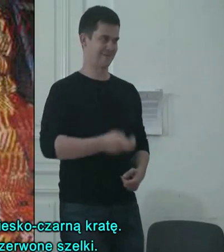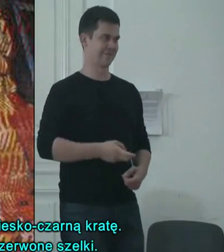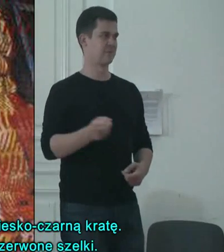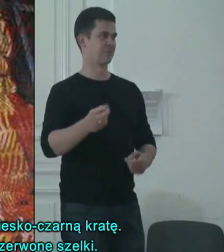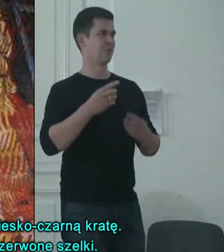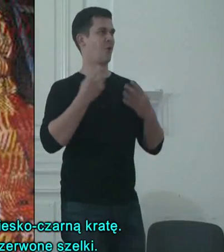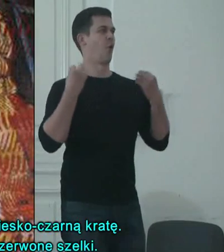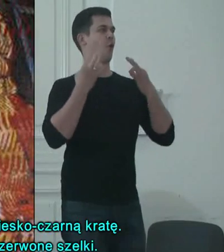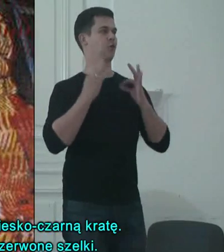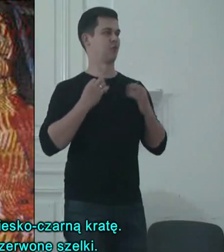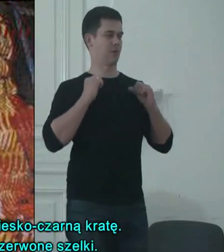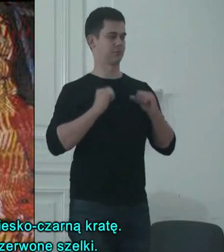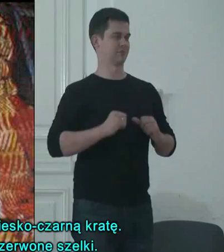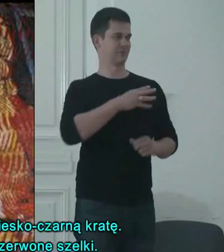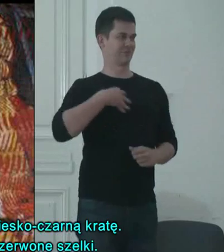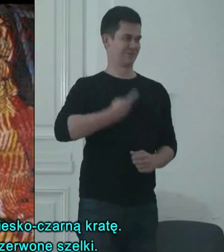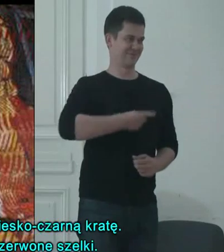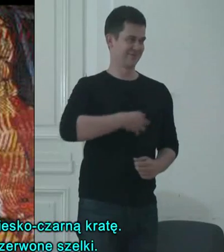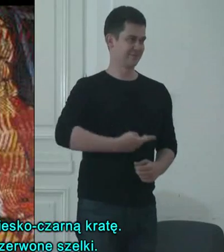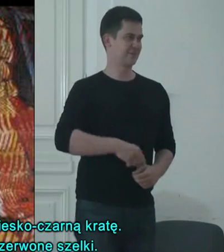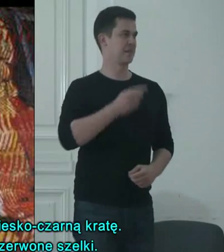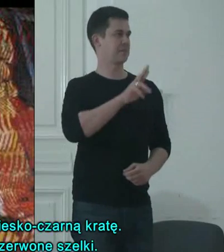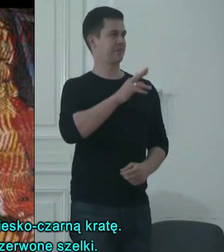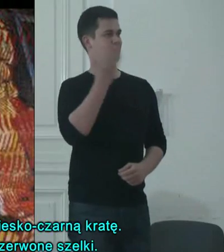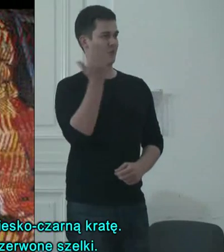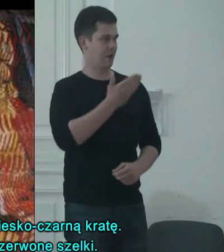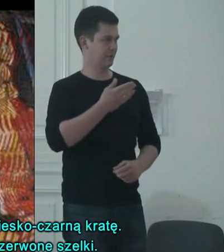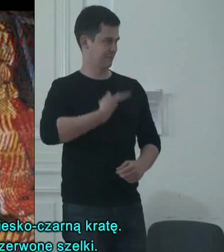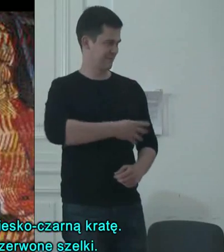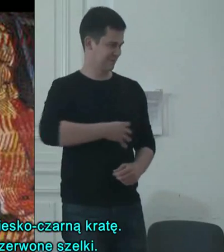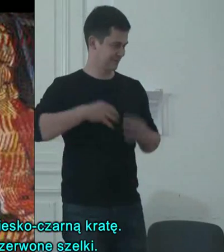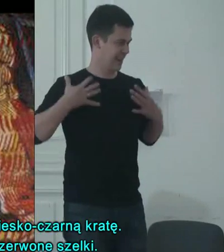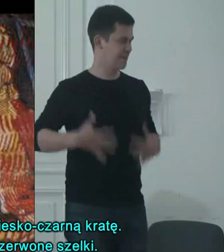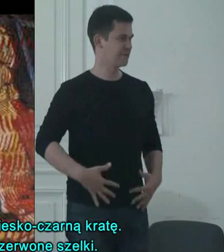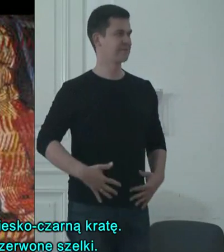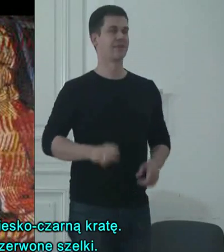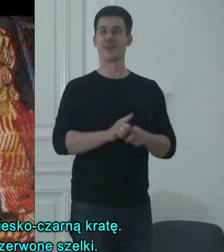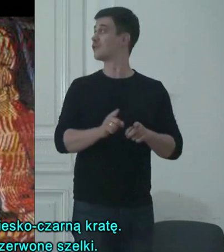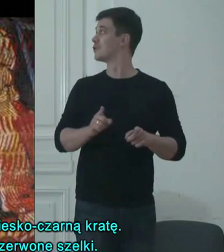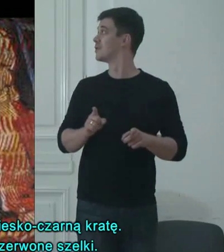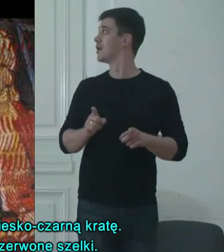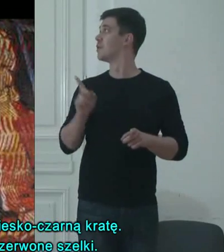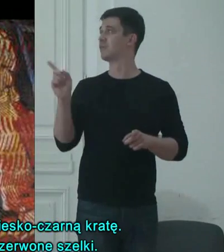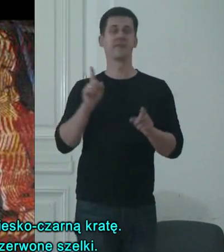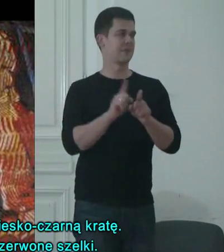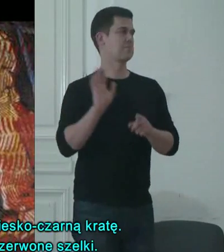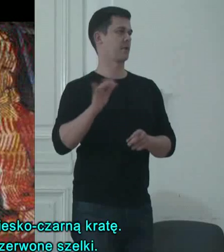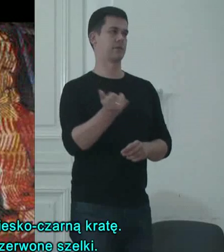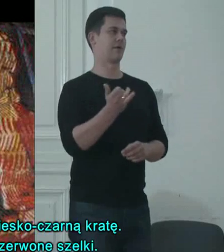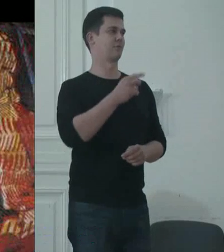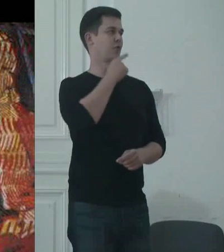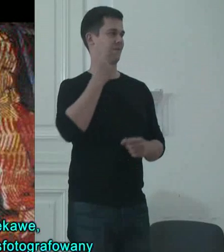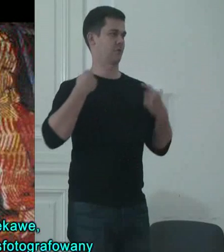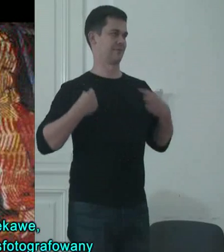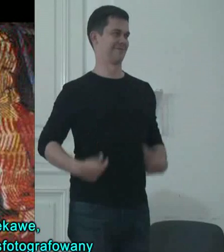koszule, w niebiesko, czarną kratę. I on nosi również czerwone szeli.